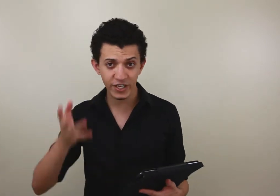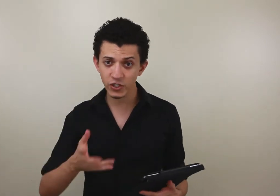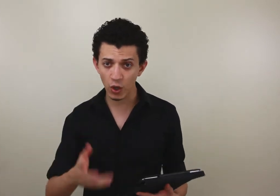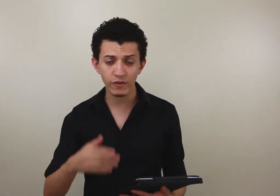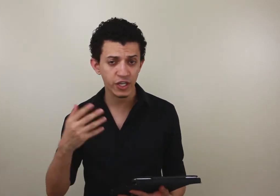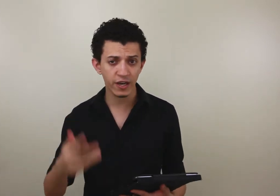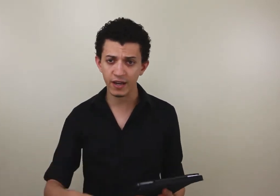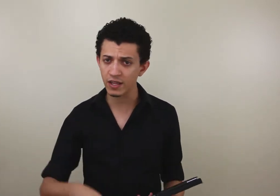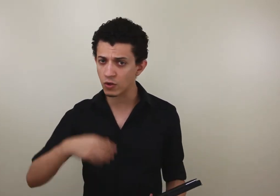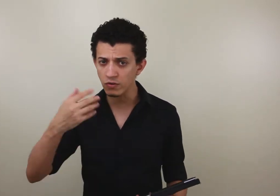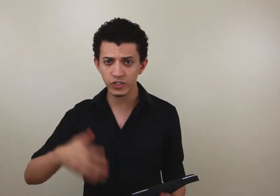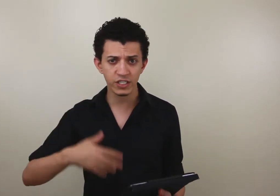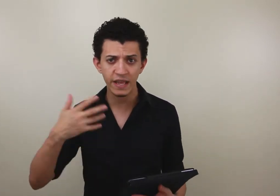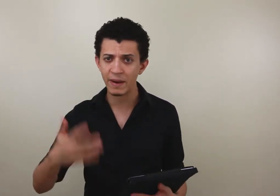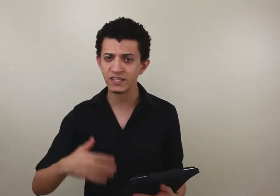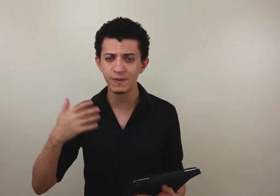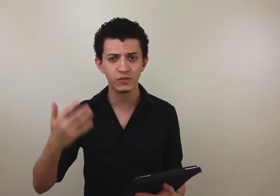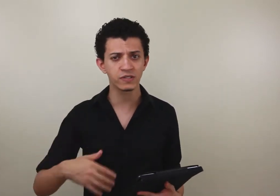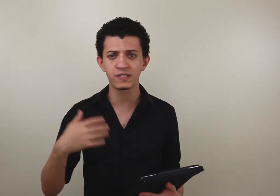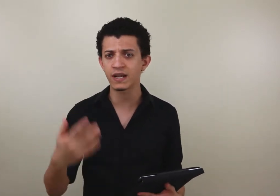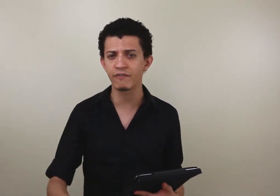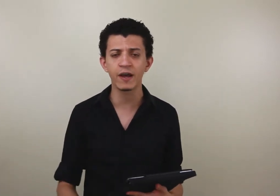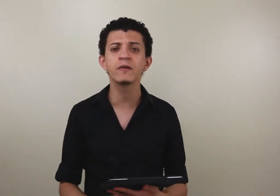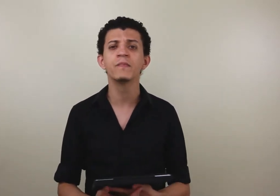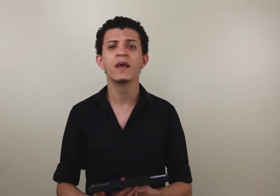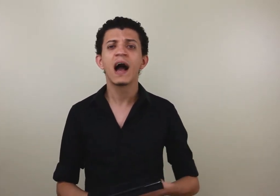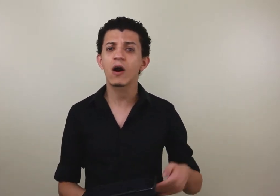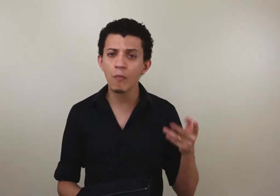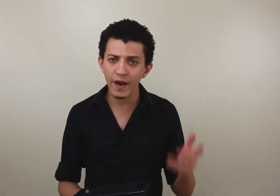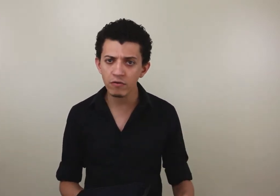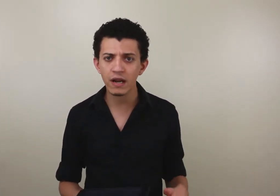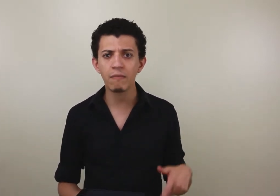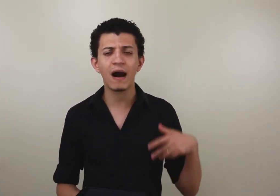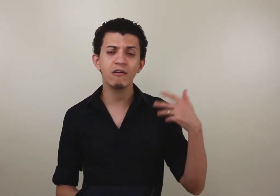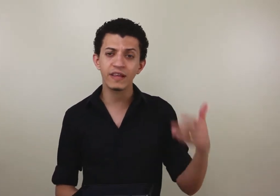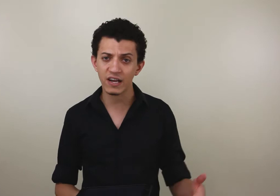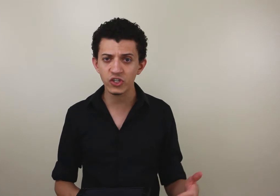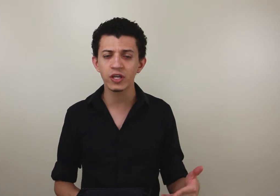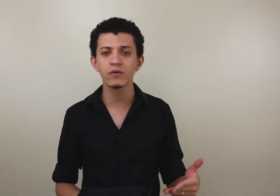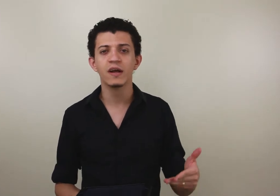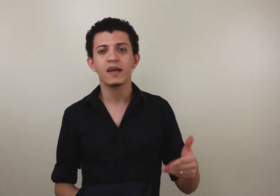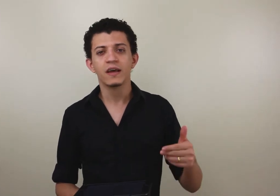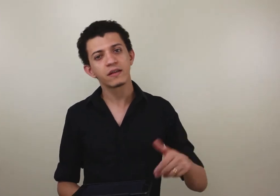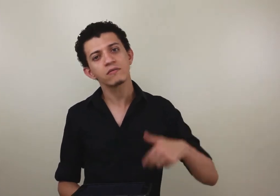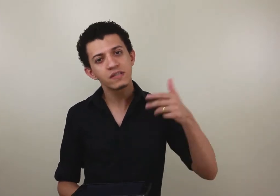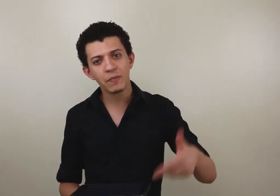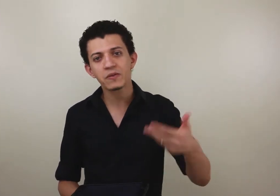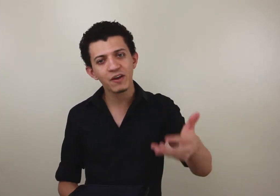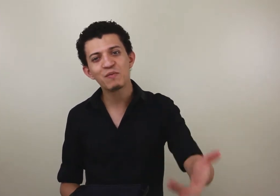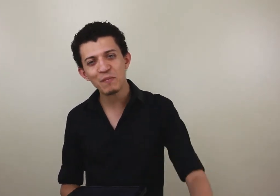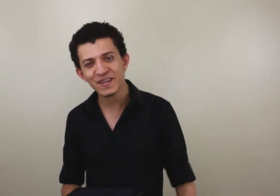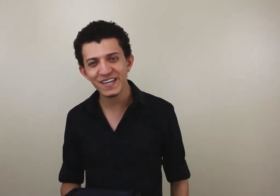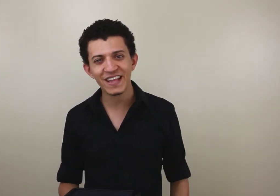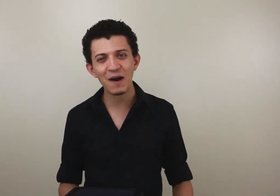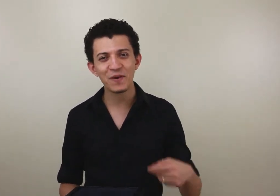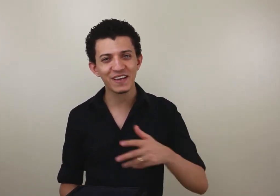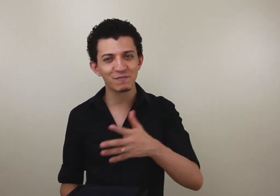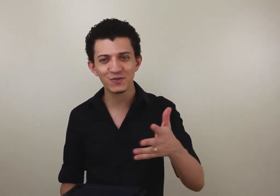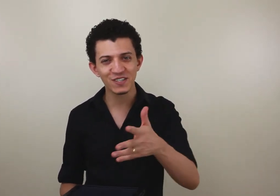gente nova chegando aqui, todo dia tem mais pessoas se inscrevendo, acompanhando o trabalho, interagindo, então sempre eu tenho que me apresentar para que as pessoas,